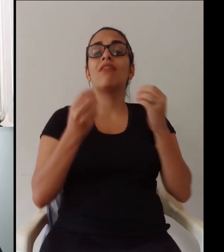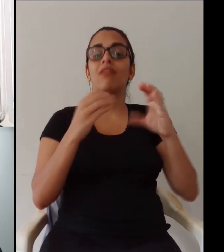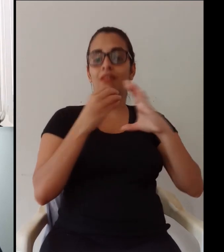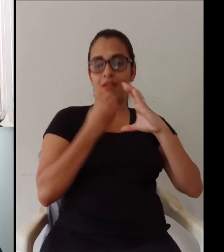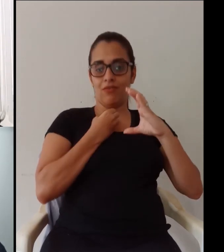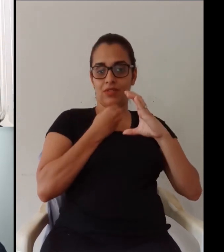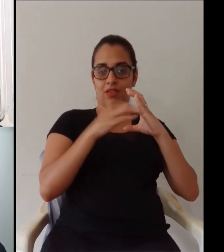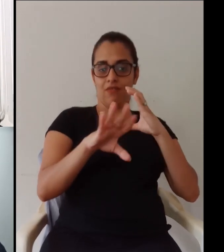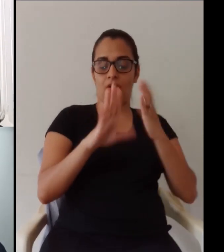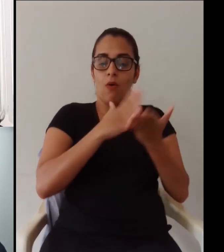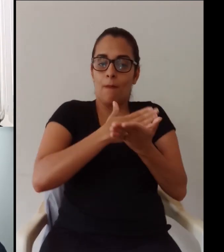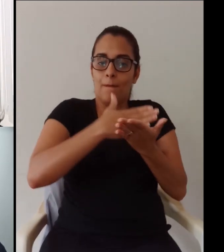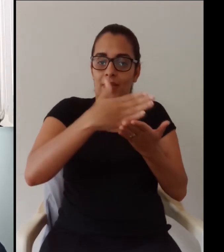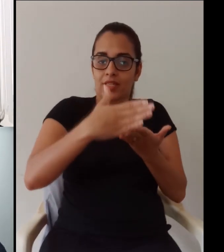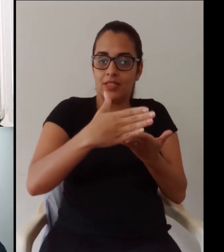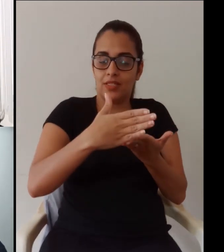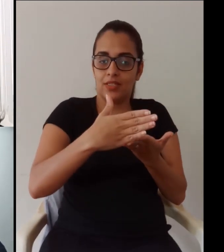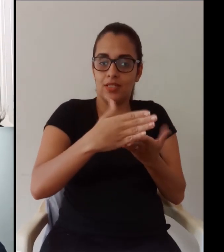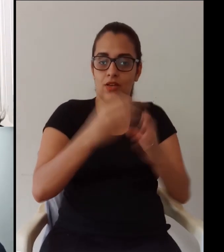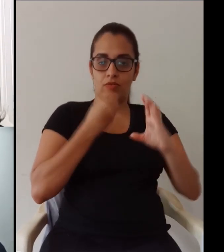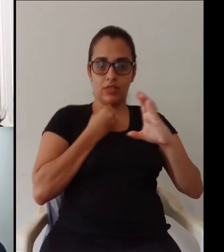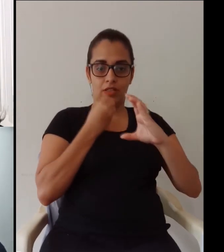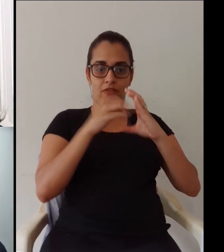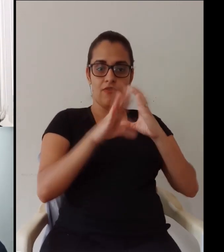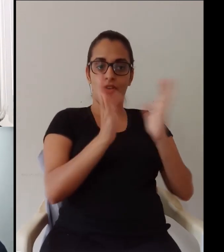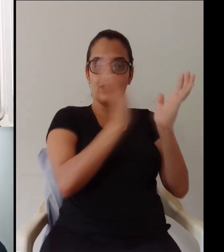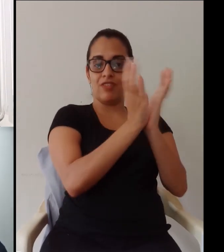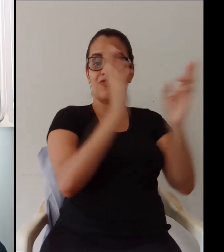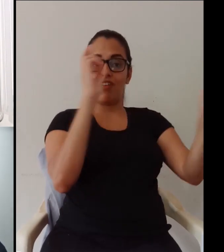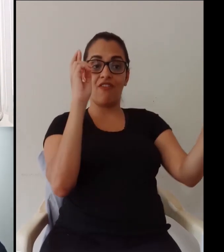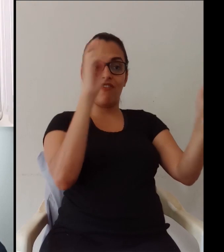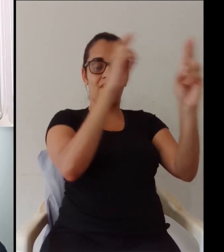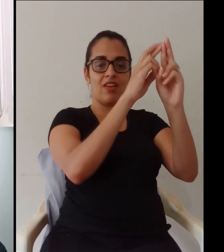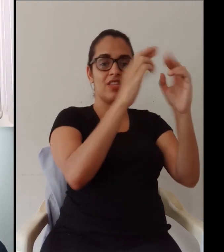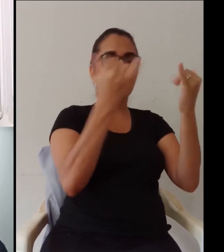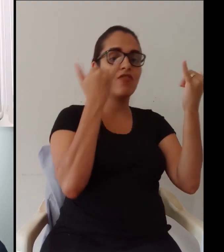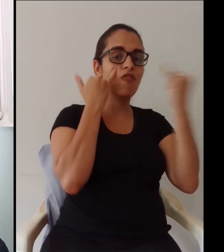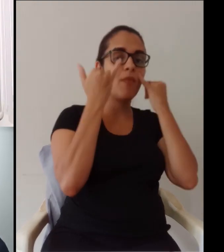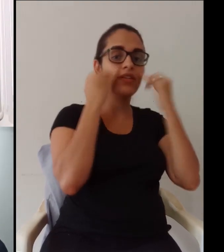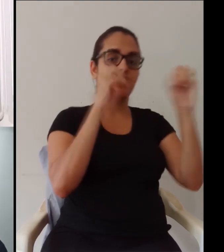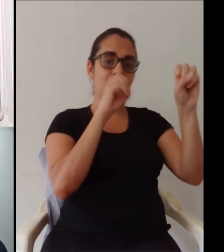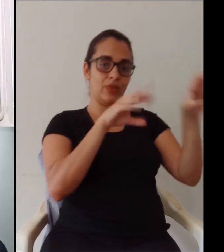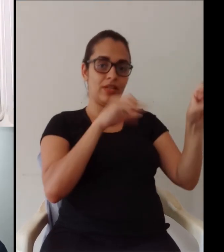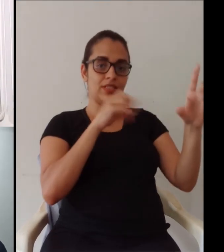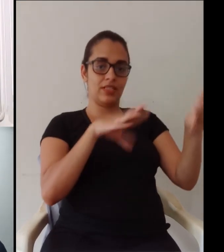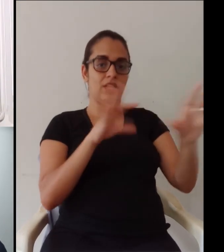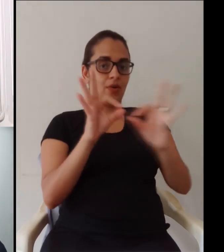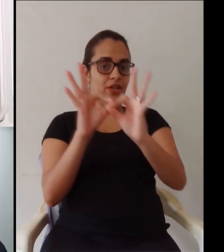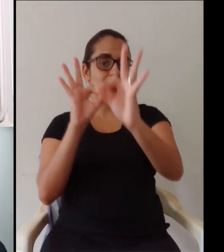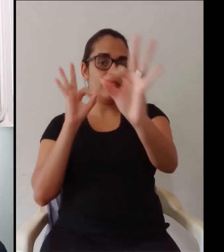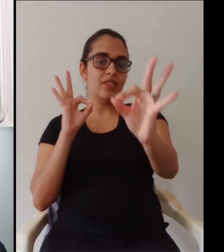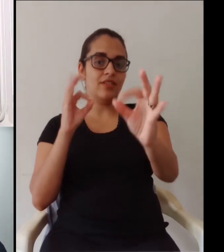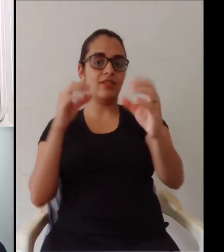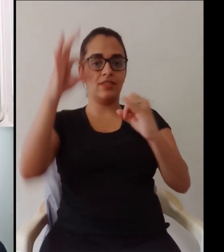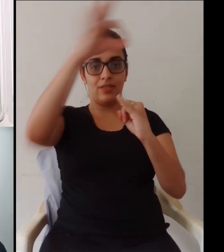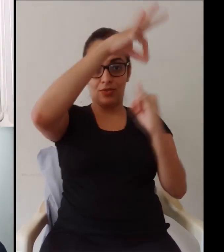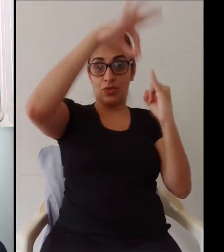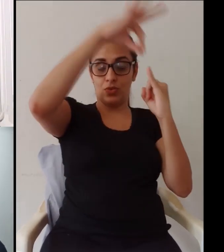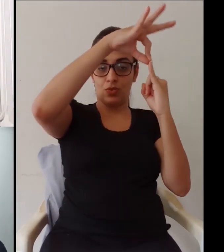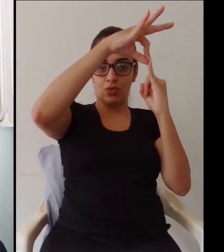do CEPHOR. Para mim, uma honra muito grande. E o que é o CEPHOR, né? Começando a falar que